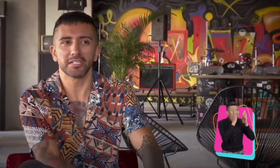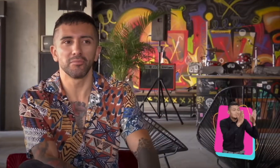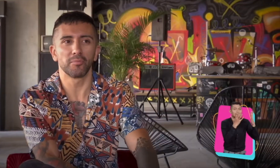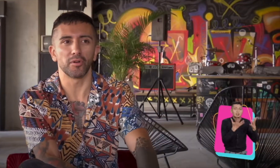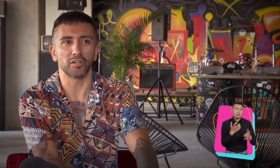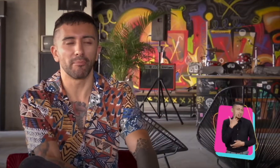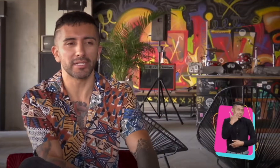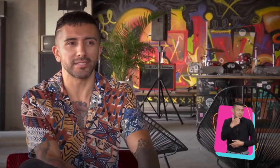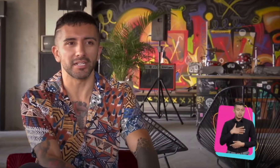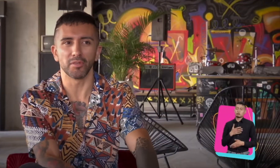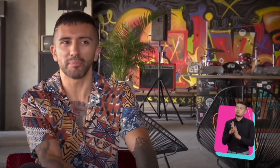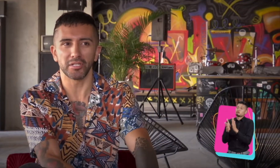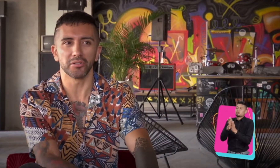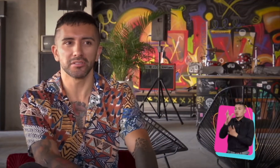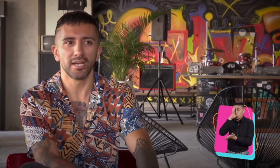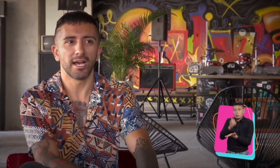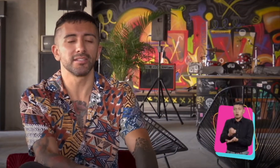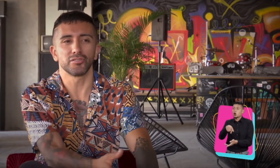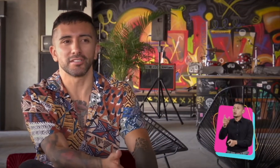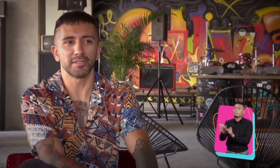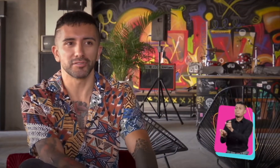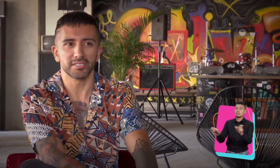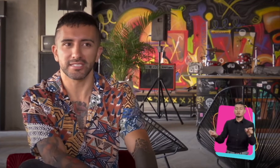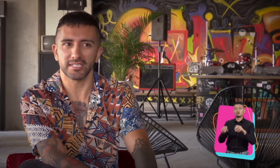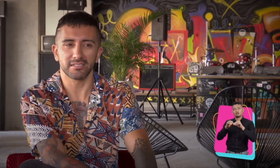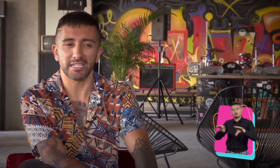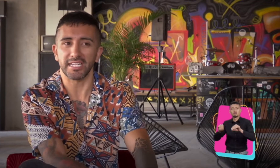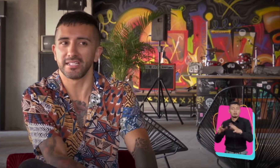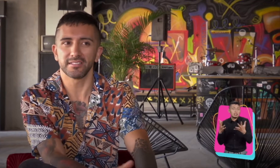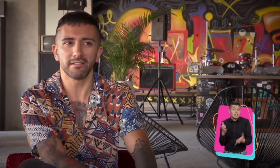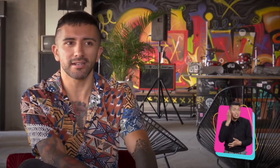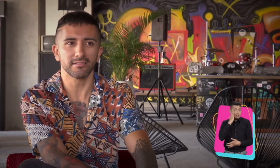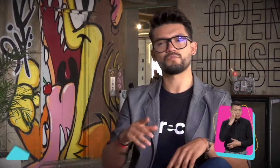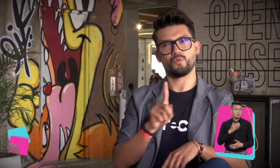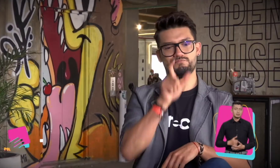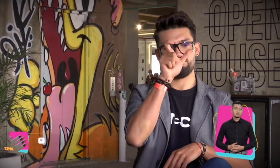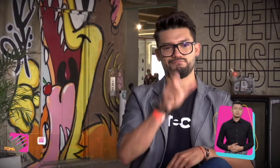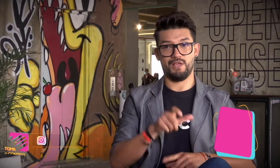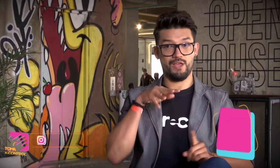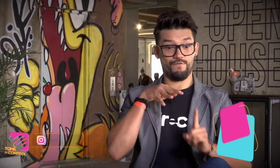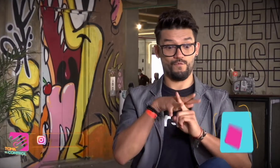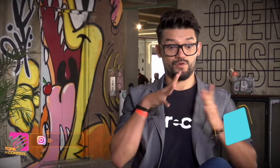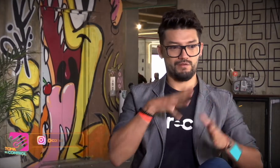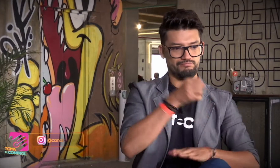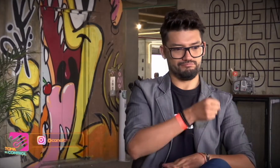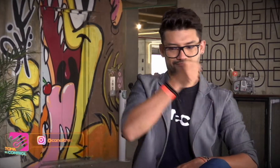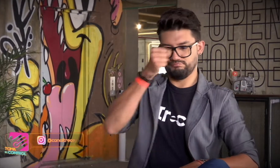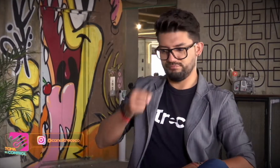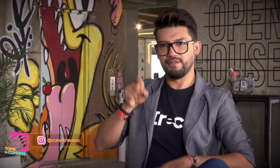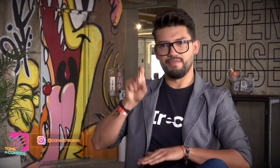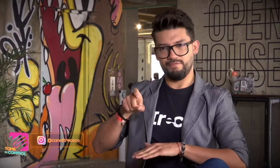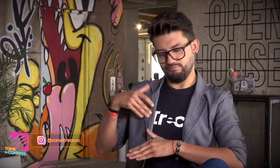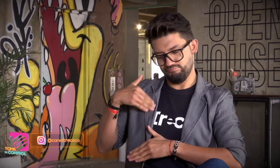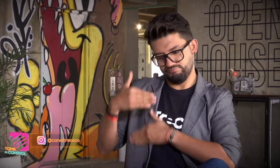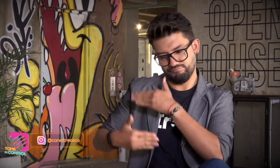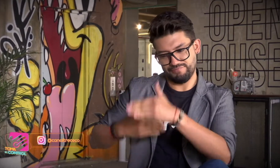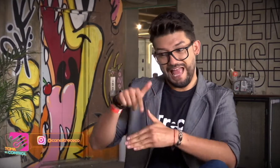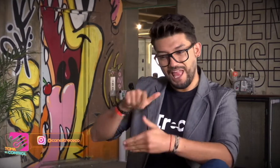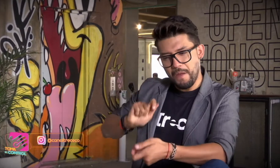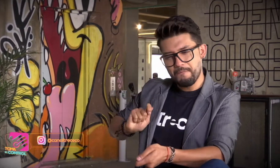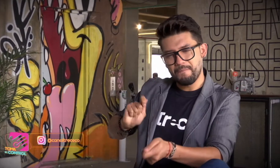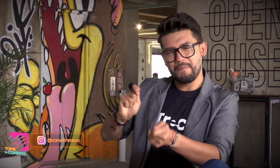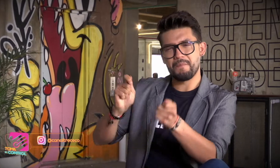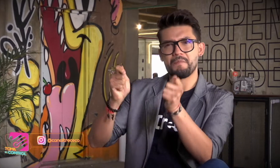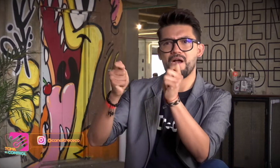chévere como poder compartir mi opinión ante otras personas que quieren saberla. Quiero preguntarte, ¿cómo fue el proceso para ser